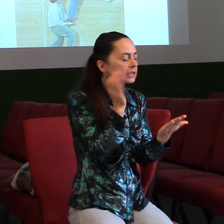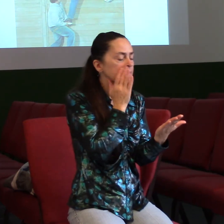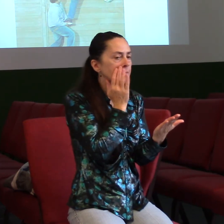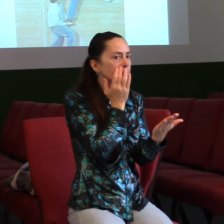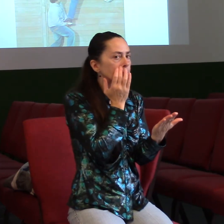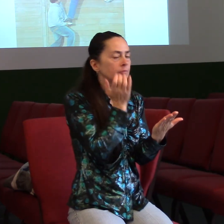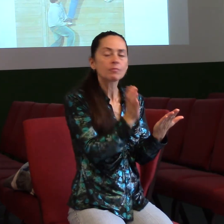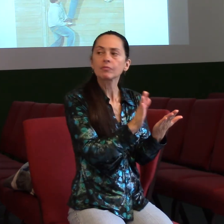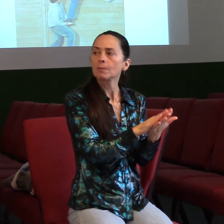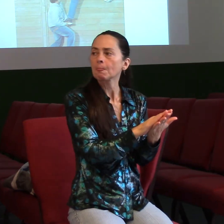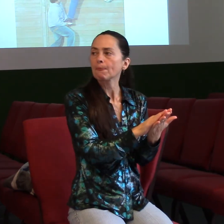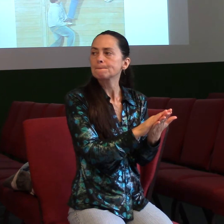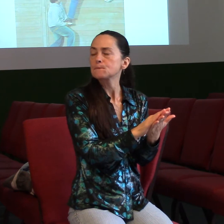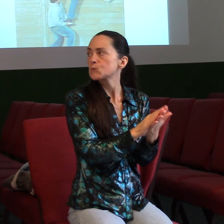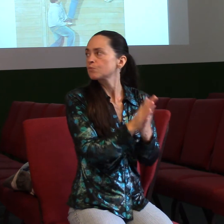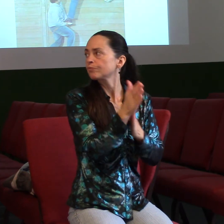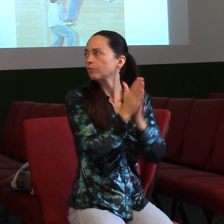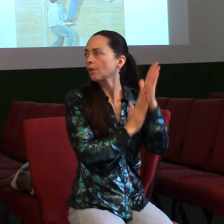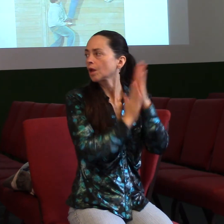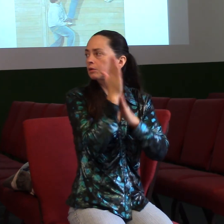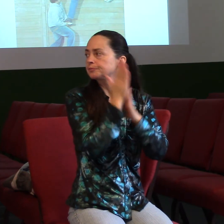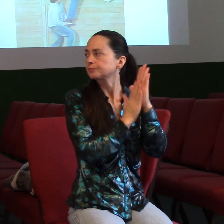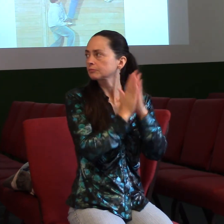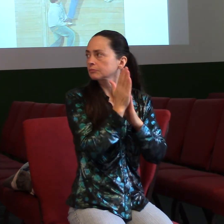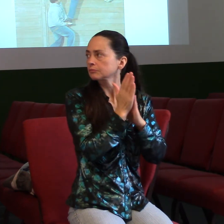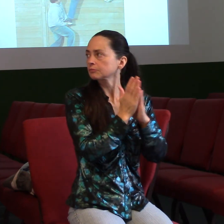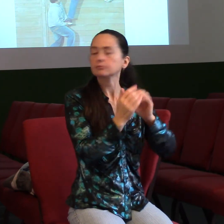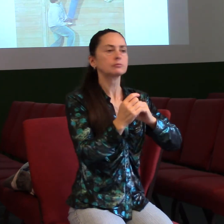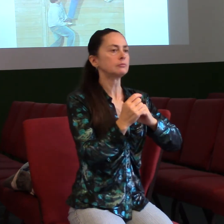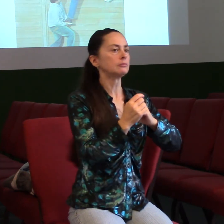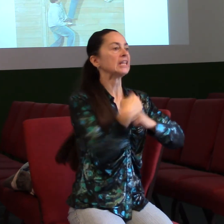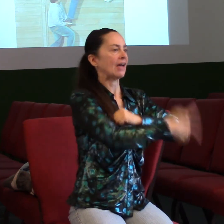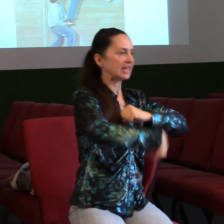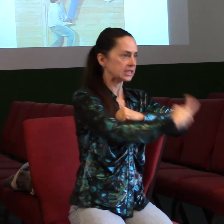Jestli máte Biblii v mobilu, tak to můžete zkusit, jestli vám to funguje. Je to list efeským, 25.